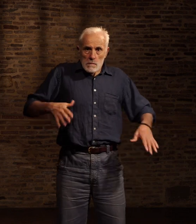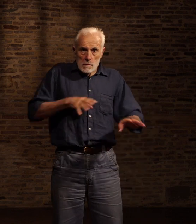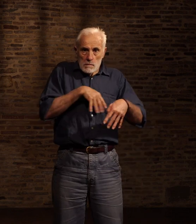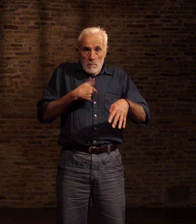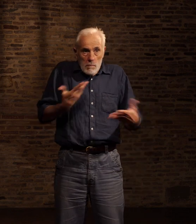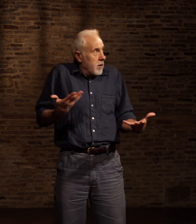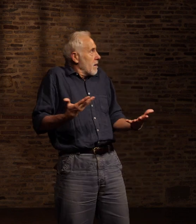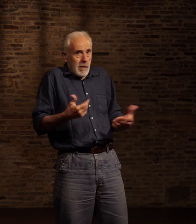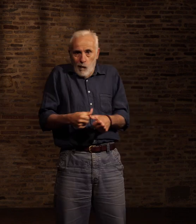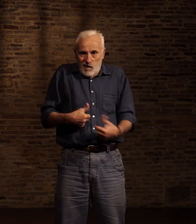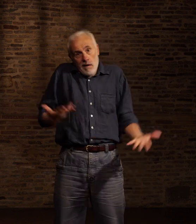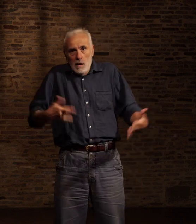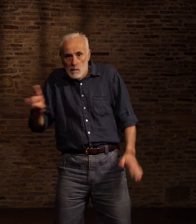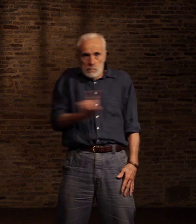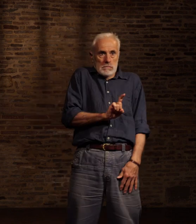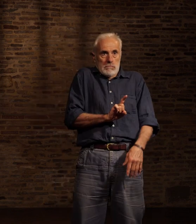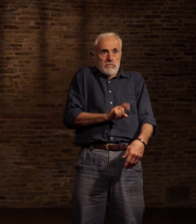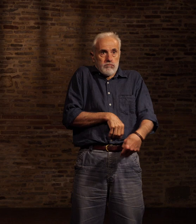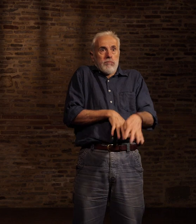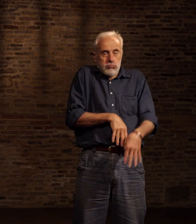Je n'avais guère le choix, suis rentré dans le rang